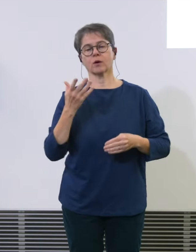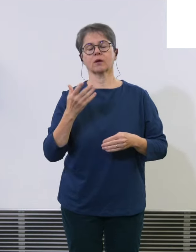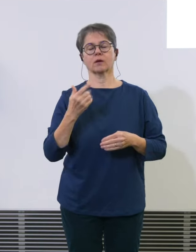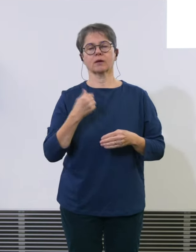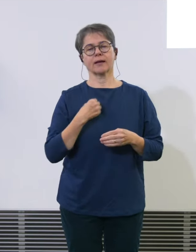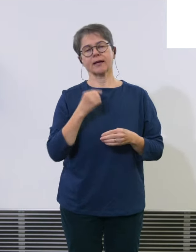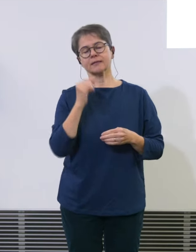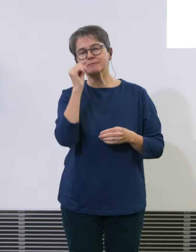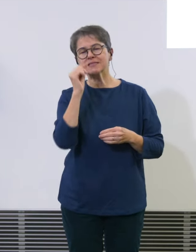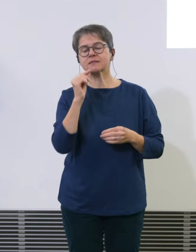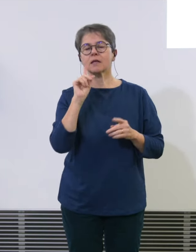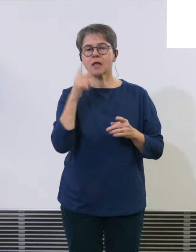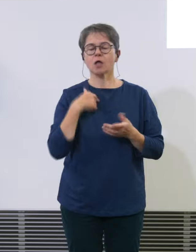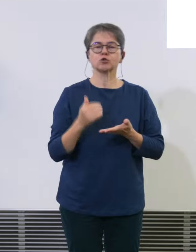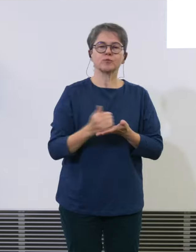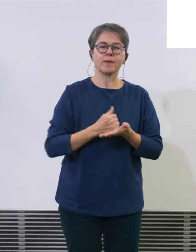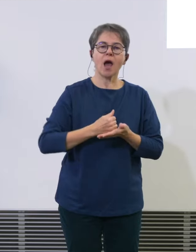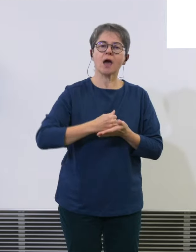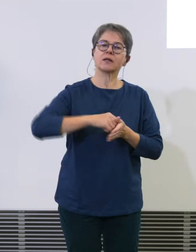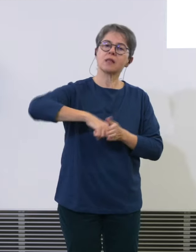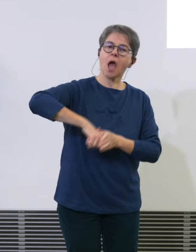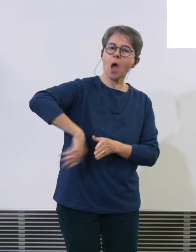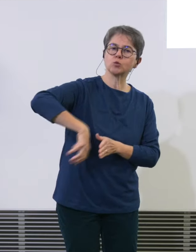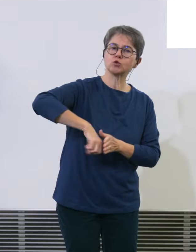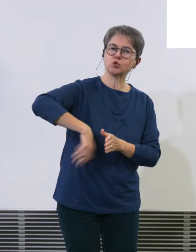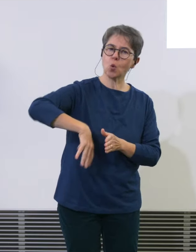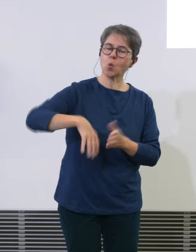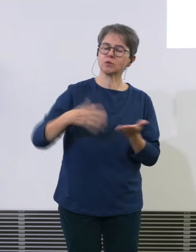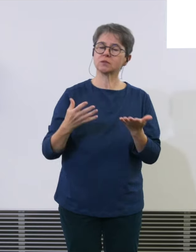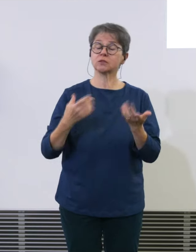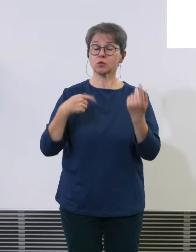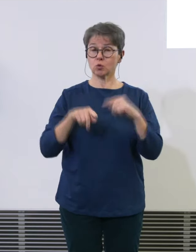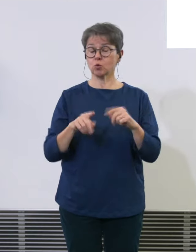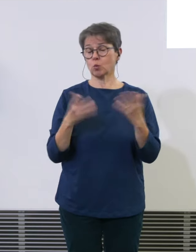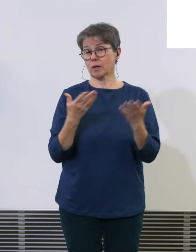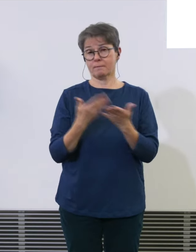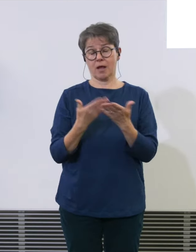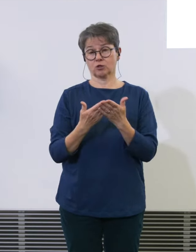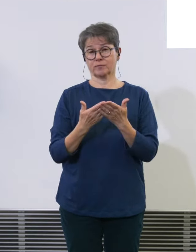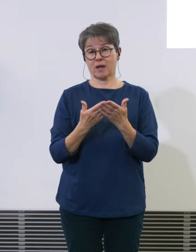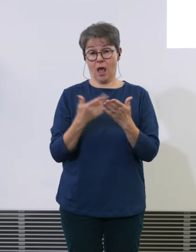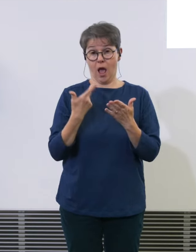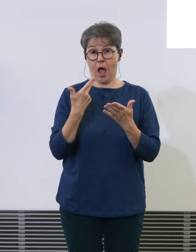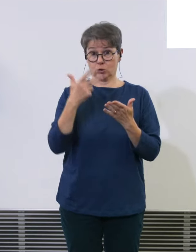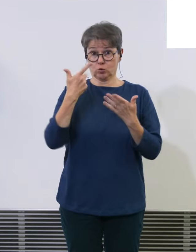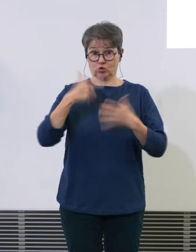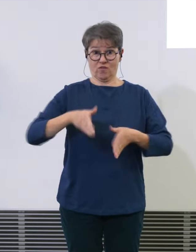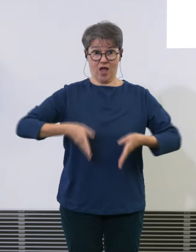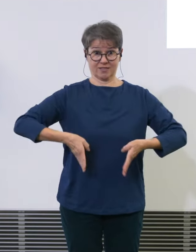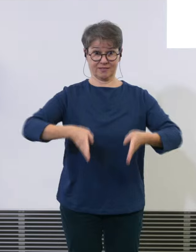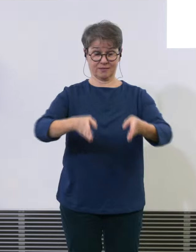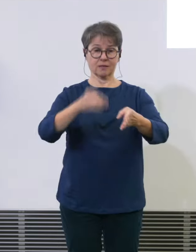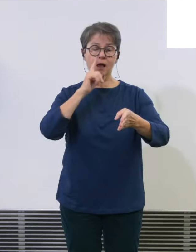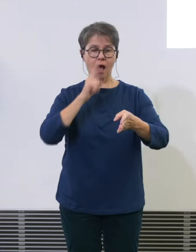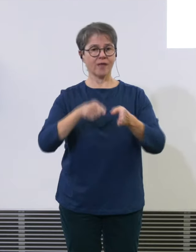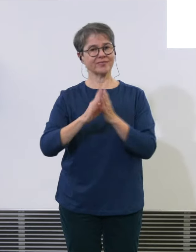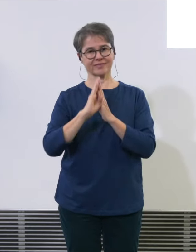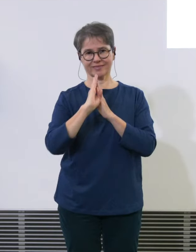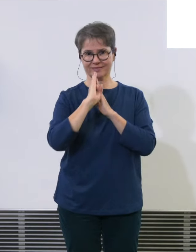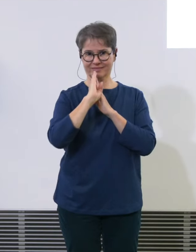sparen können bei einem Konzept. Denn von 28 kann man direkt Richtung Nordamerika fliegen,